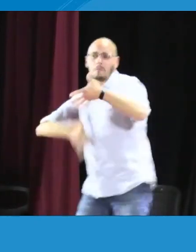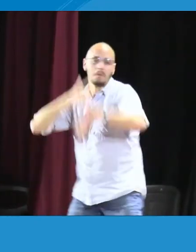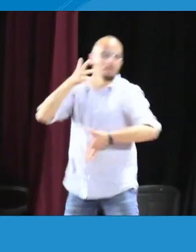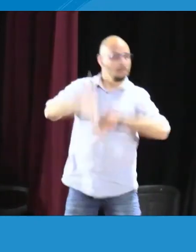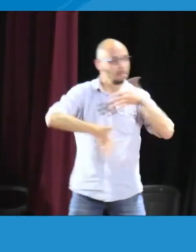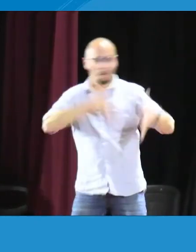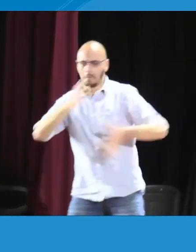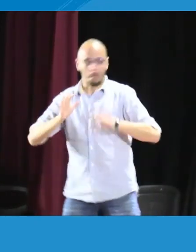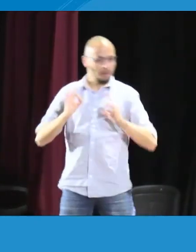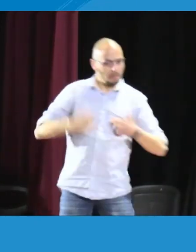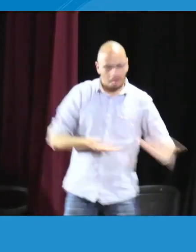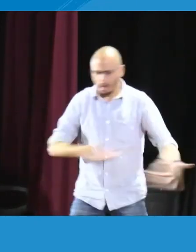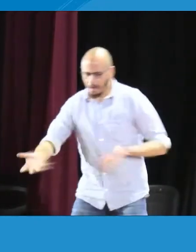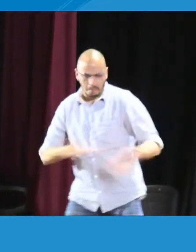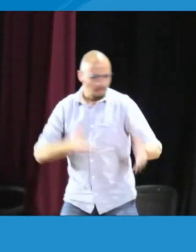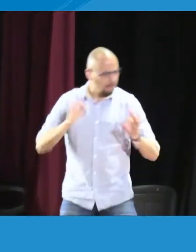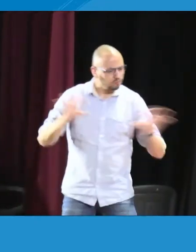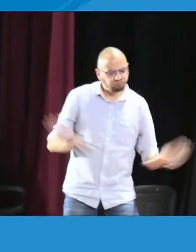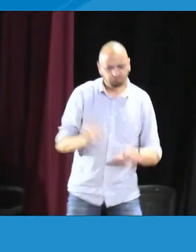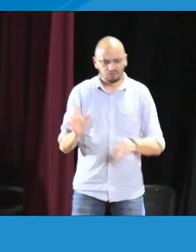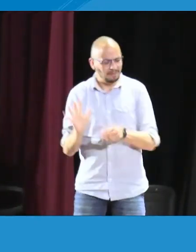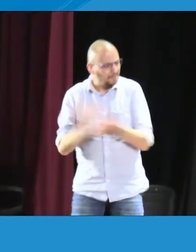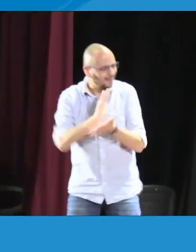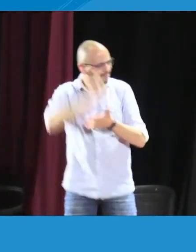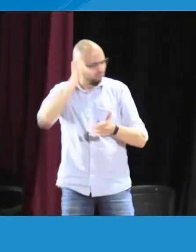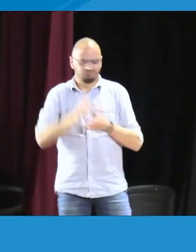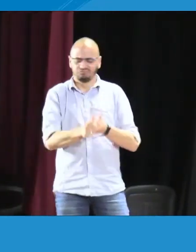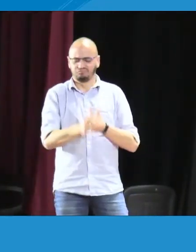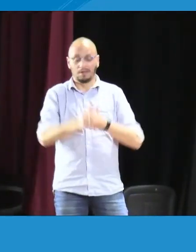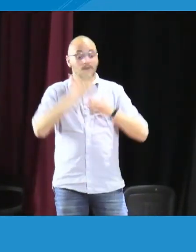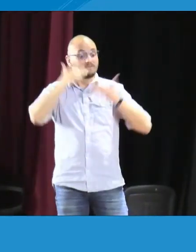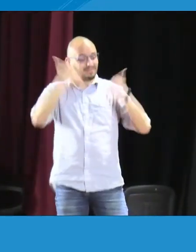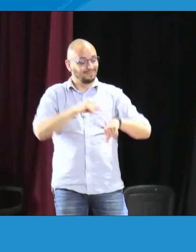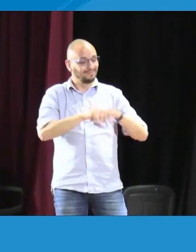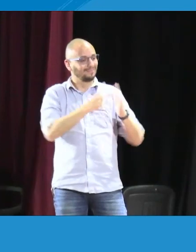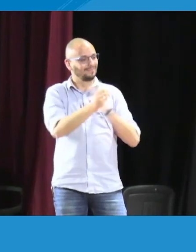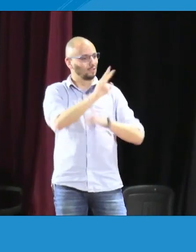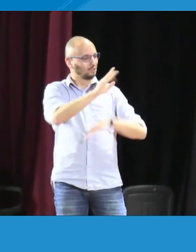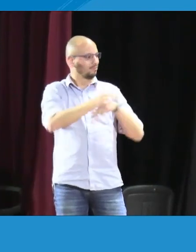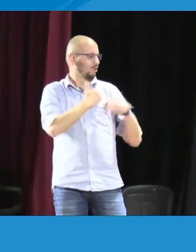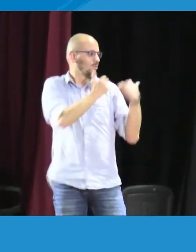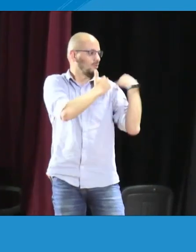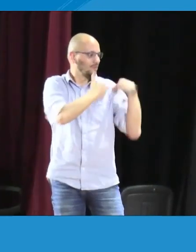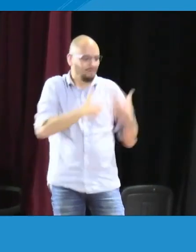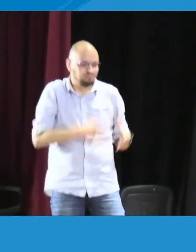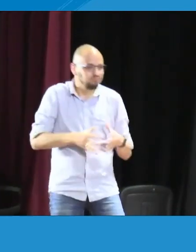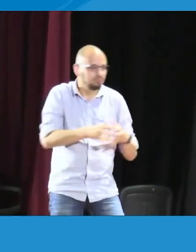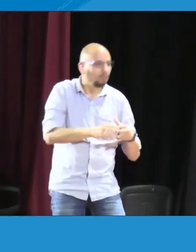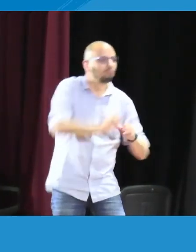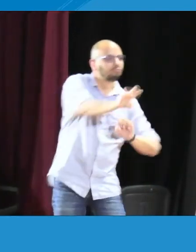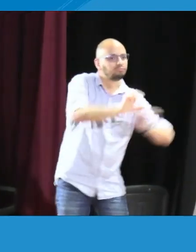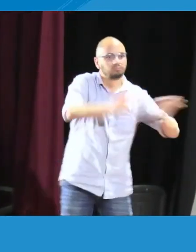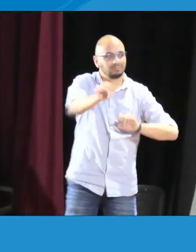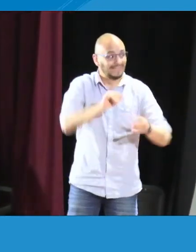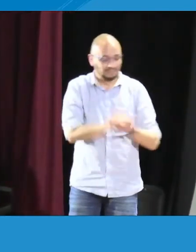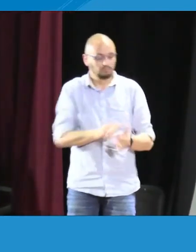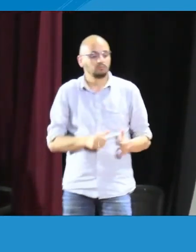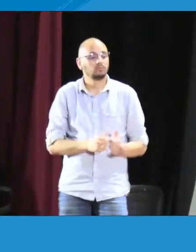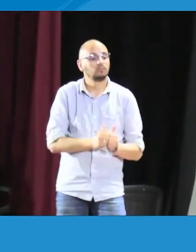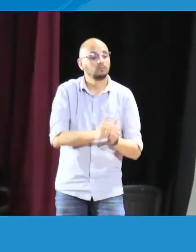termina, cuando llega al colegio, está en sus clases y se comunica en lengua de señas, nos cuenta todo en lengua de señas y pues ya